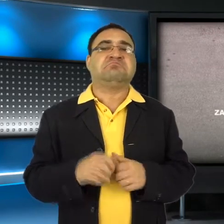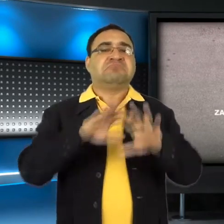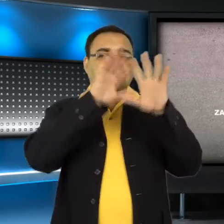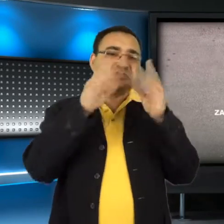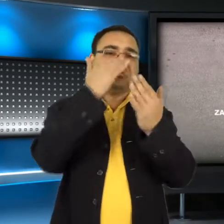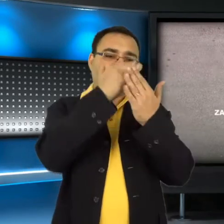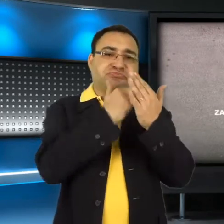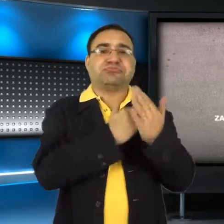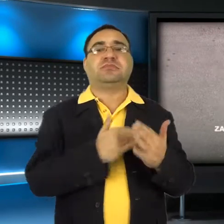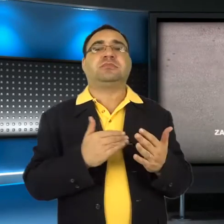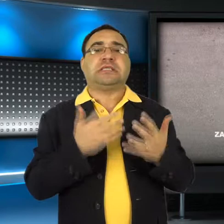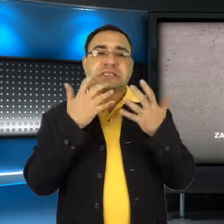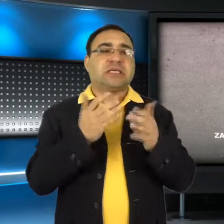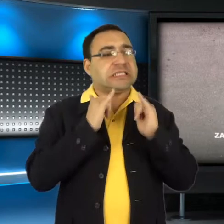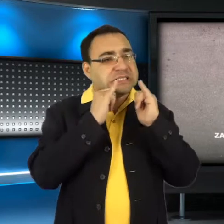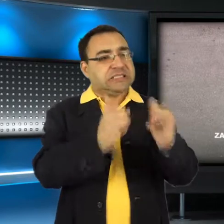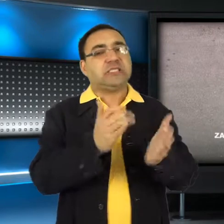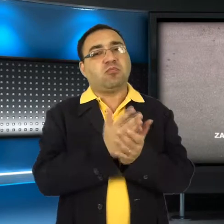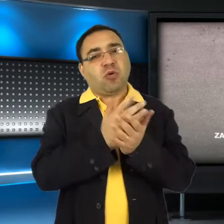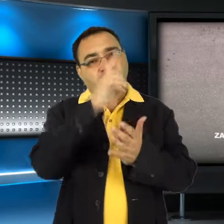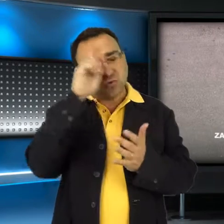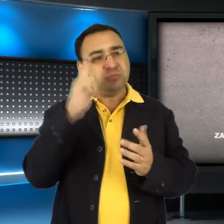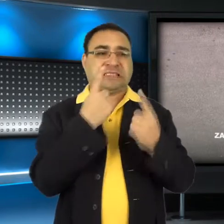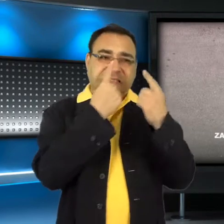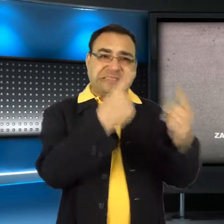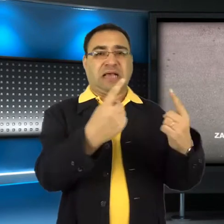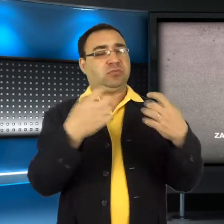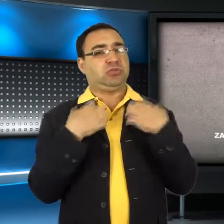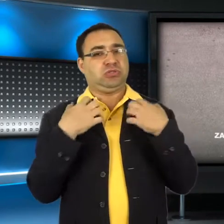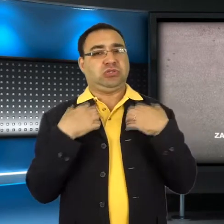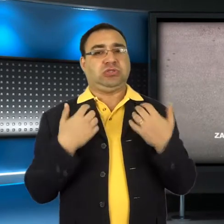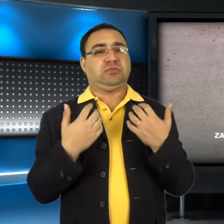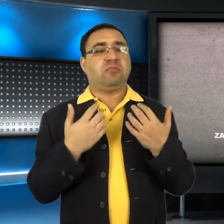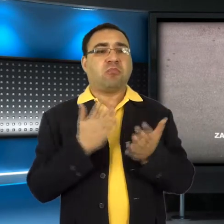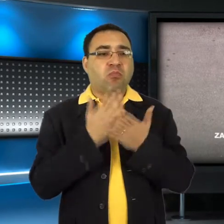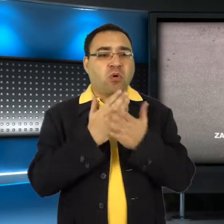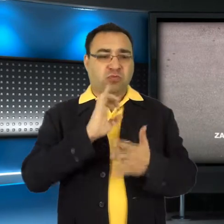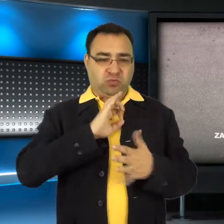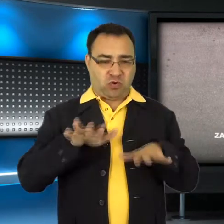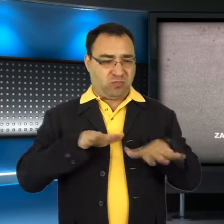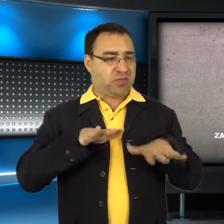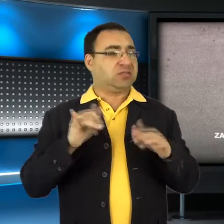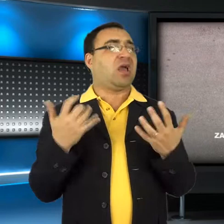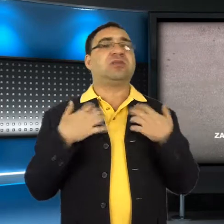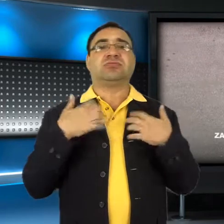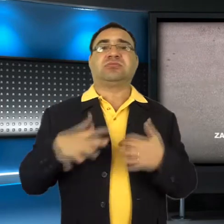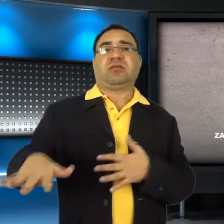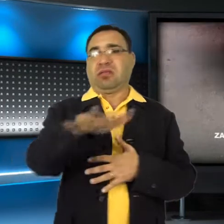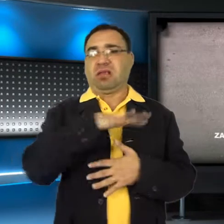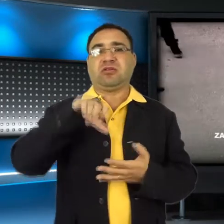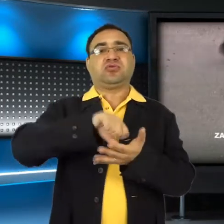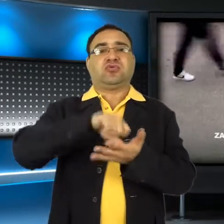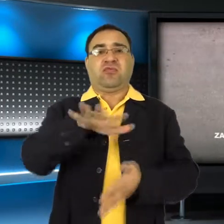Wspólnym mianownikiem tych przedsiębiorstw jest stworzenie ludziom możliwości stania się niezależnym. Są też sposobem na odnalezienie swojego miejsca